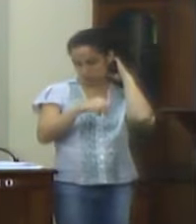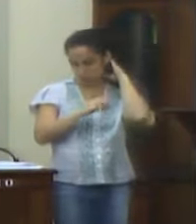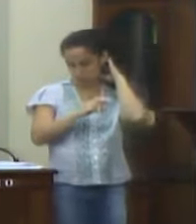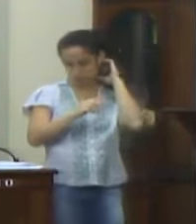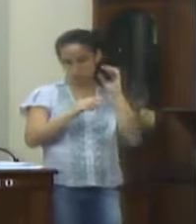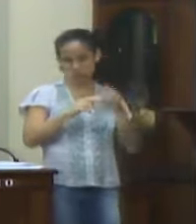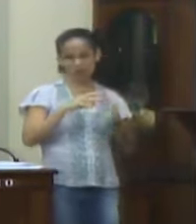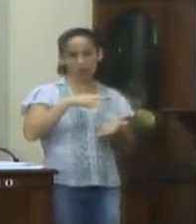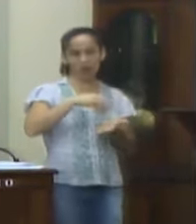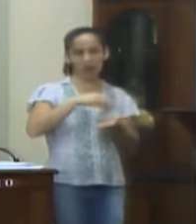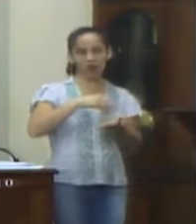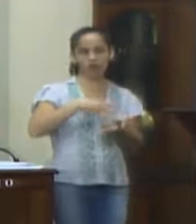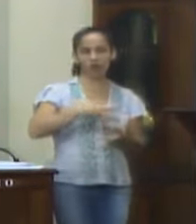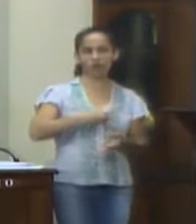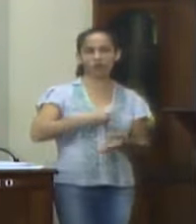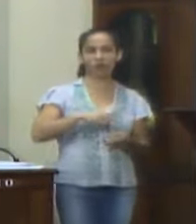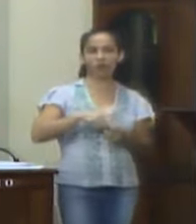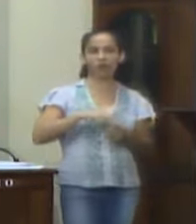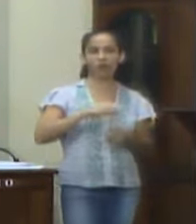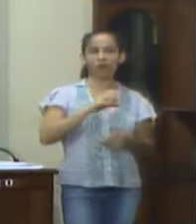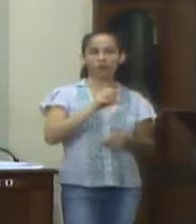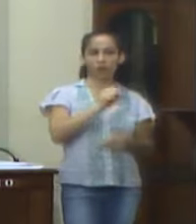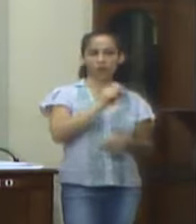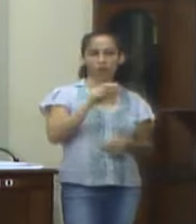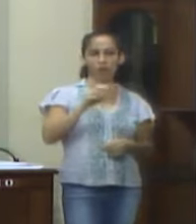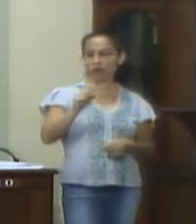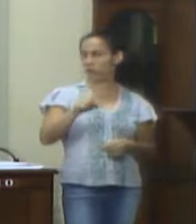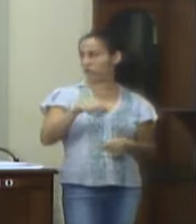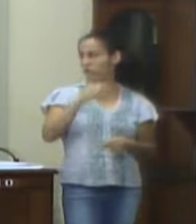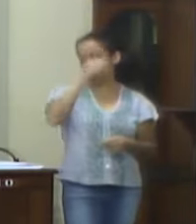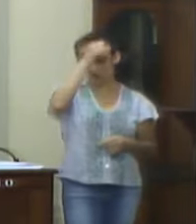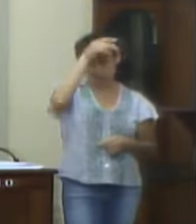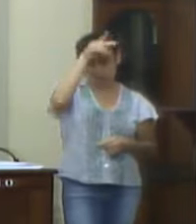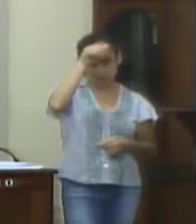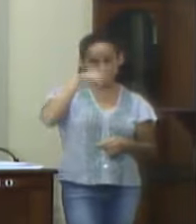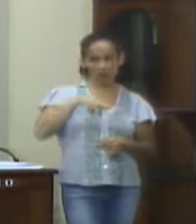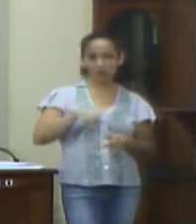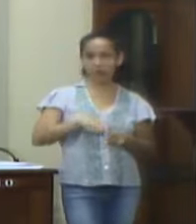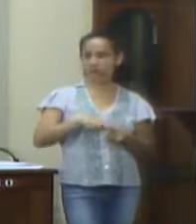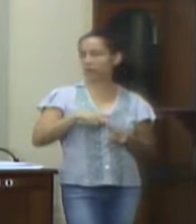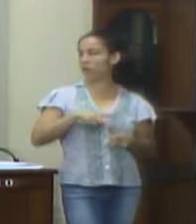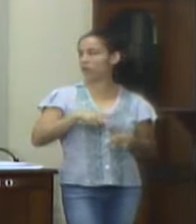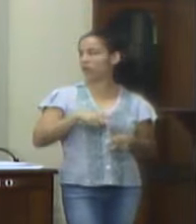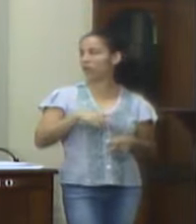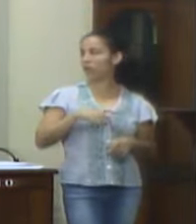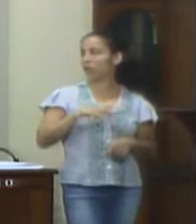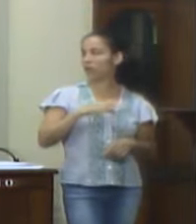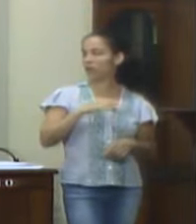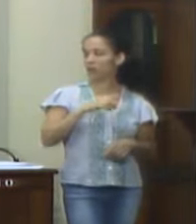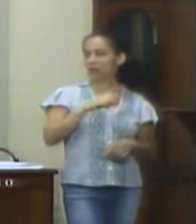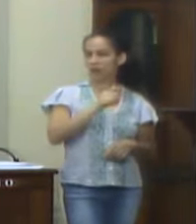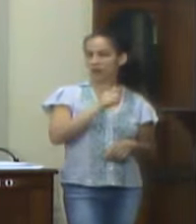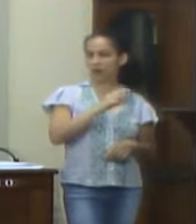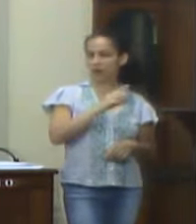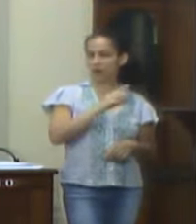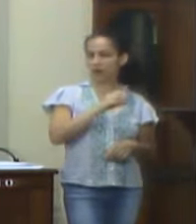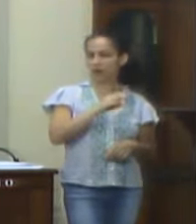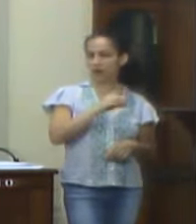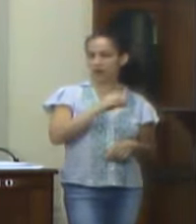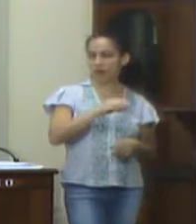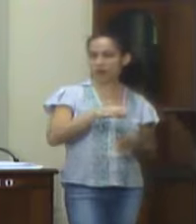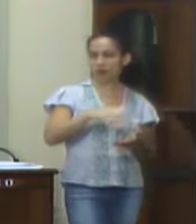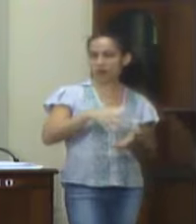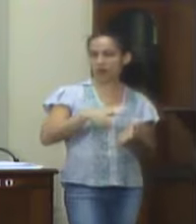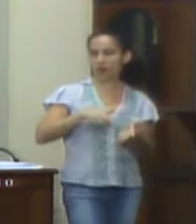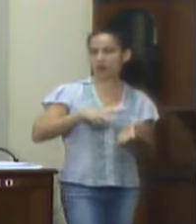autorizados pelo sistema SUS, pela Prefeitura de Valença, com a emissão do laudo impresso, e não somente de